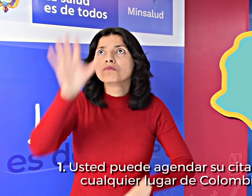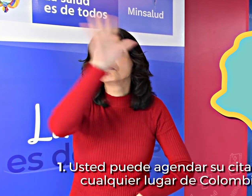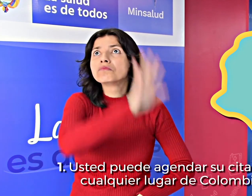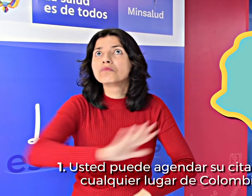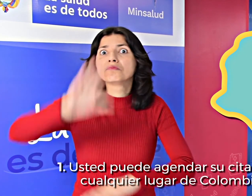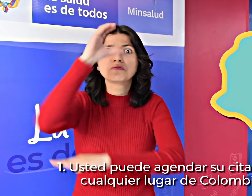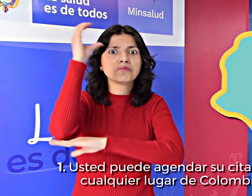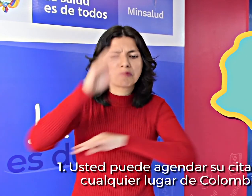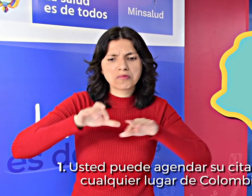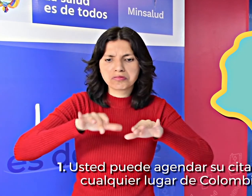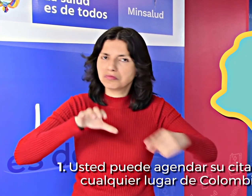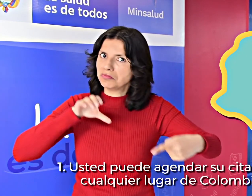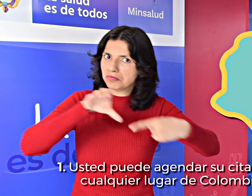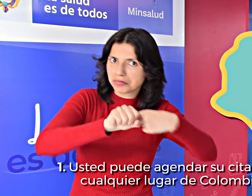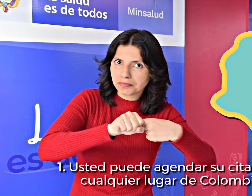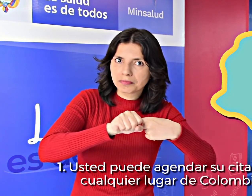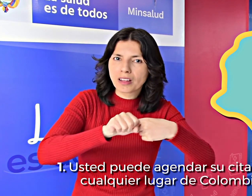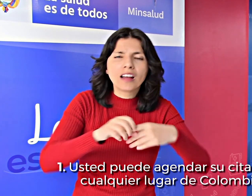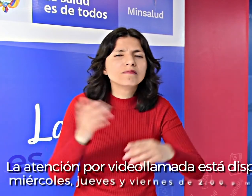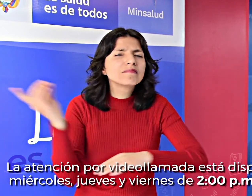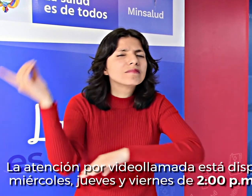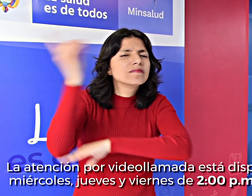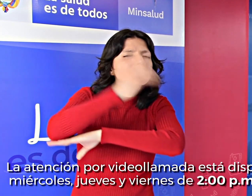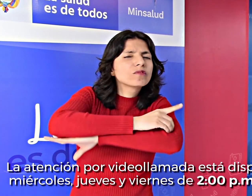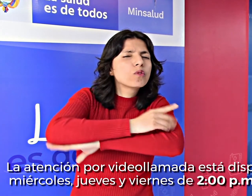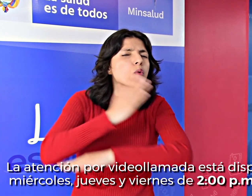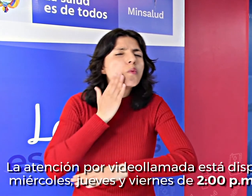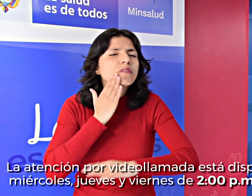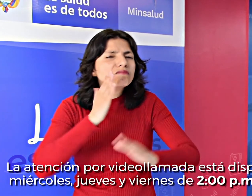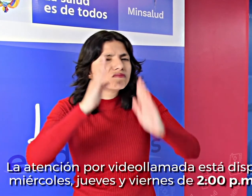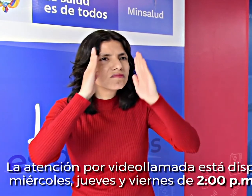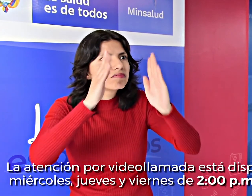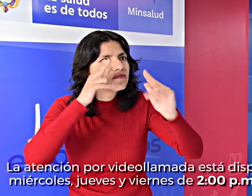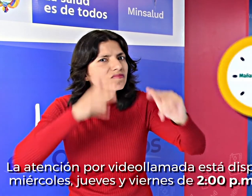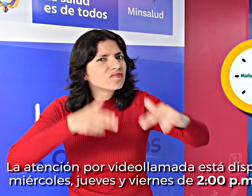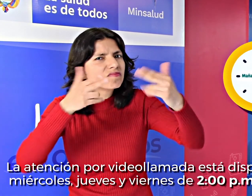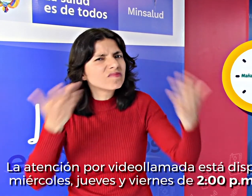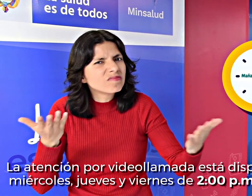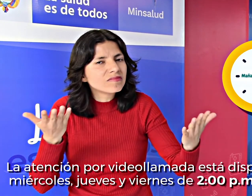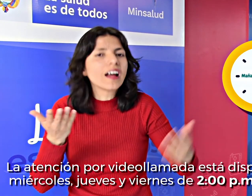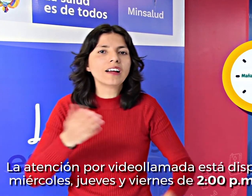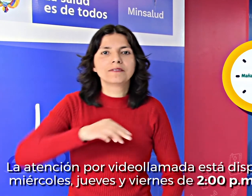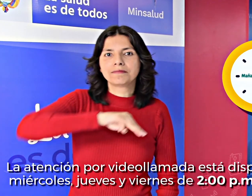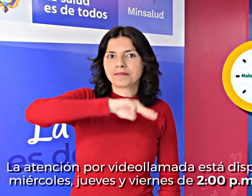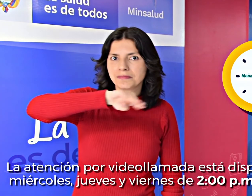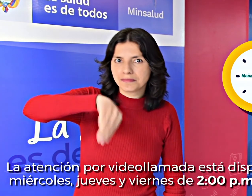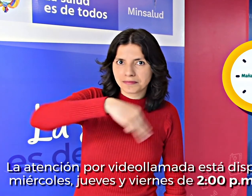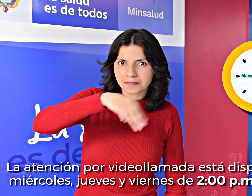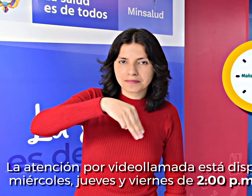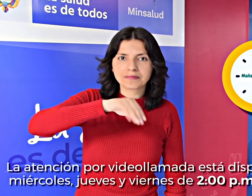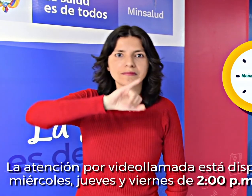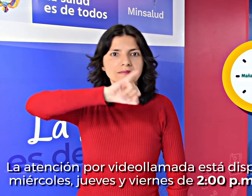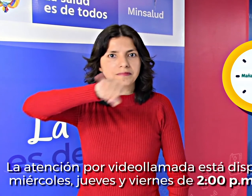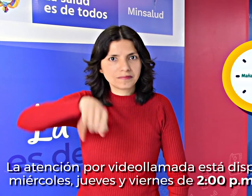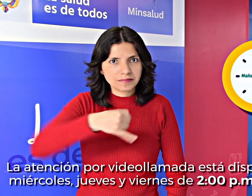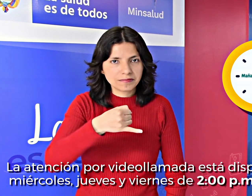lugar de Colombia. La atención por videollamada está disponible los días miércoles, jueves y